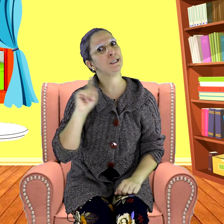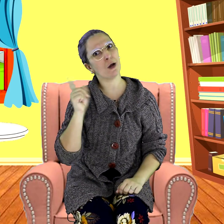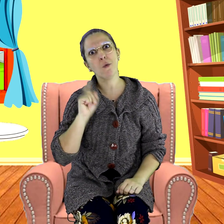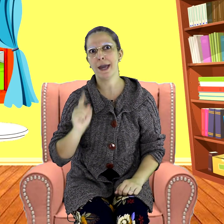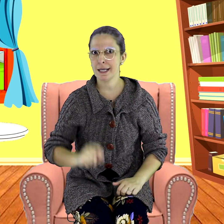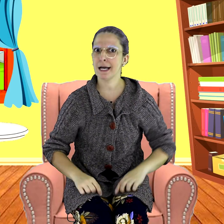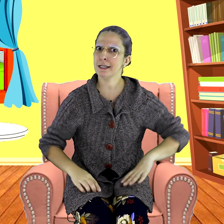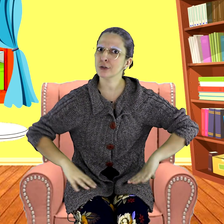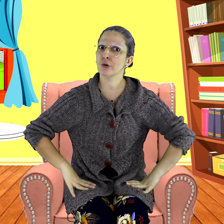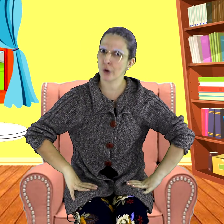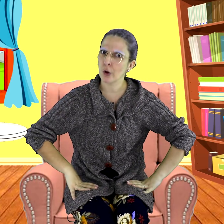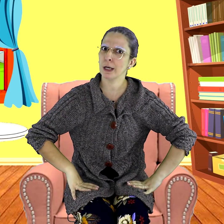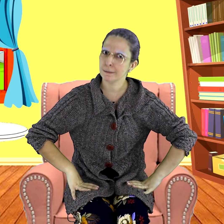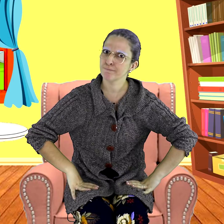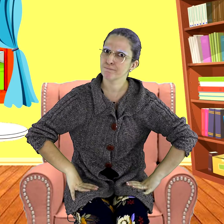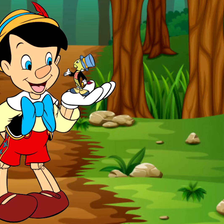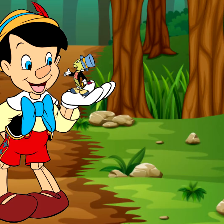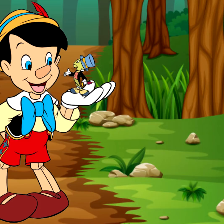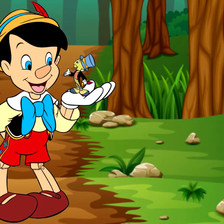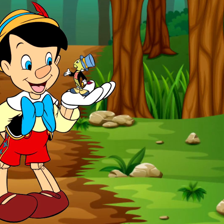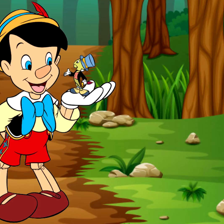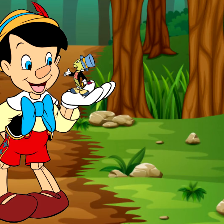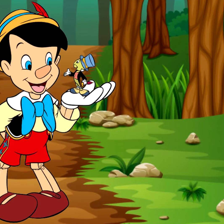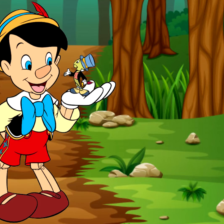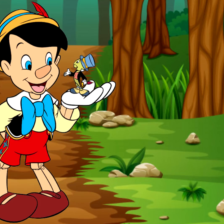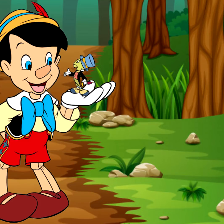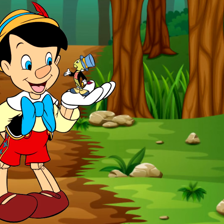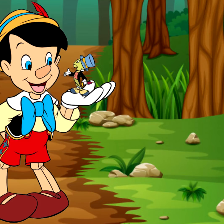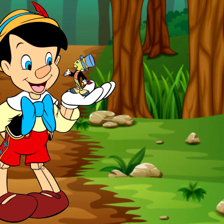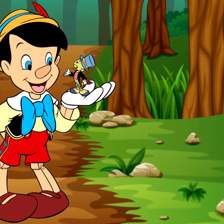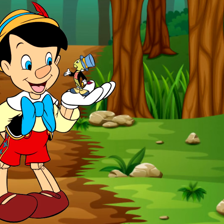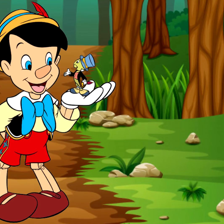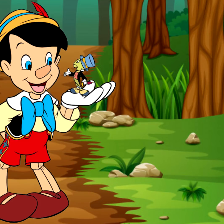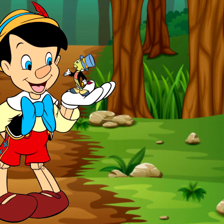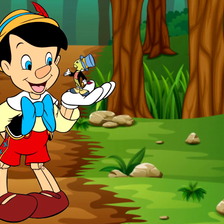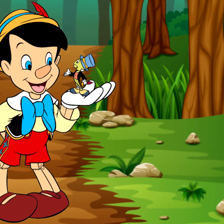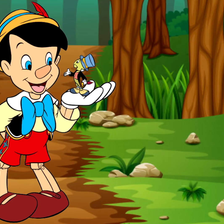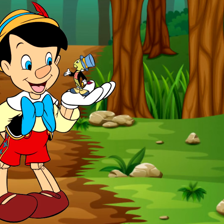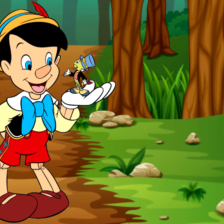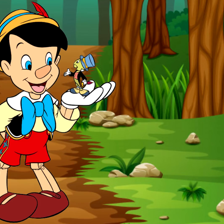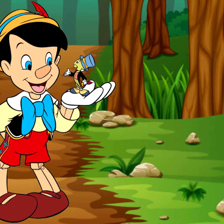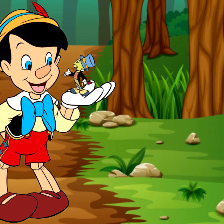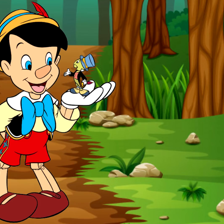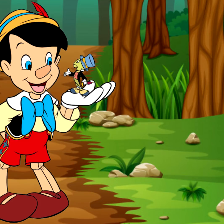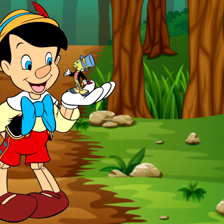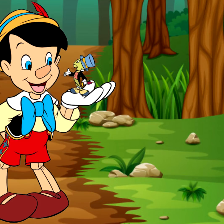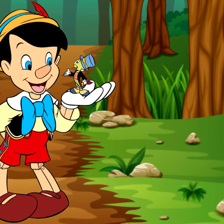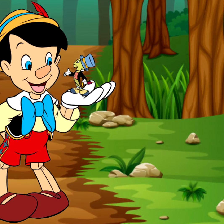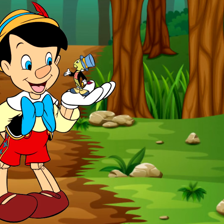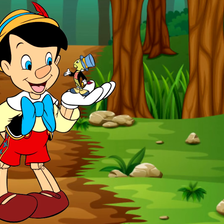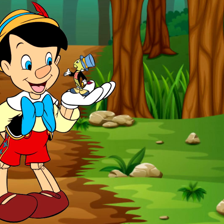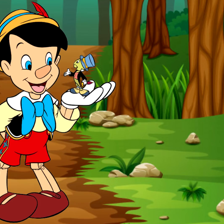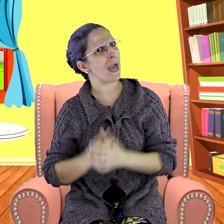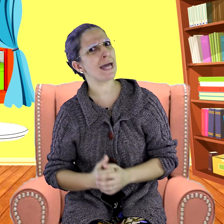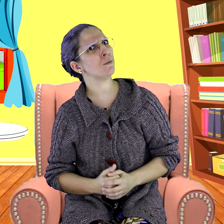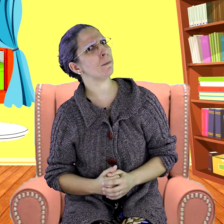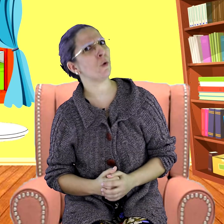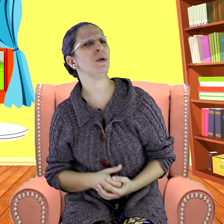não era a escola. O grilo falante tentava a todo momento convencer Pinóquio que não era uma boa